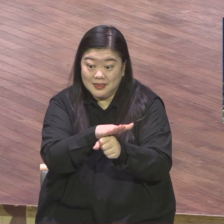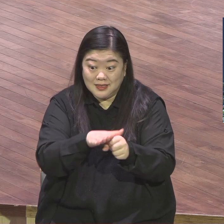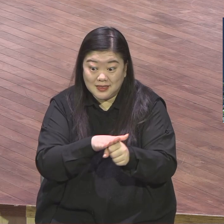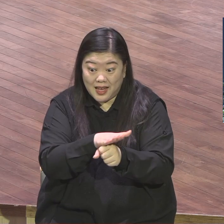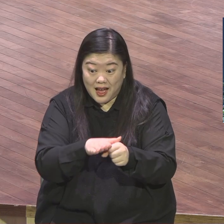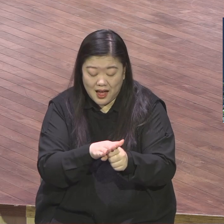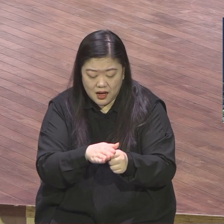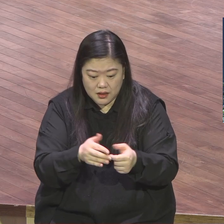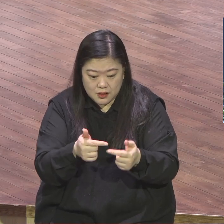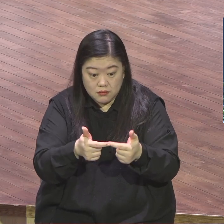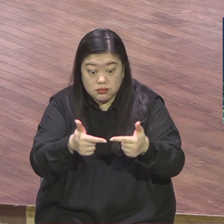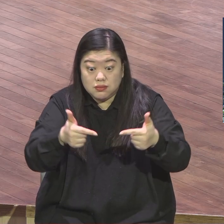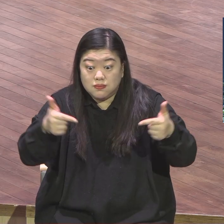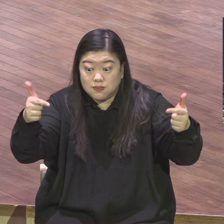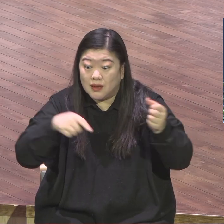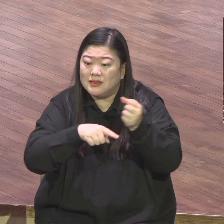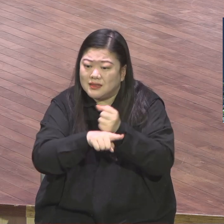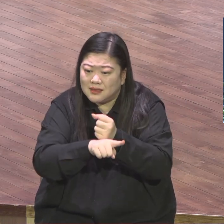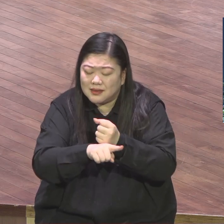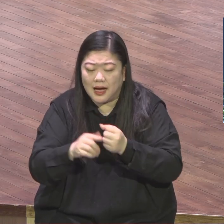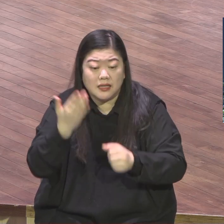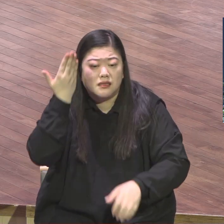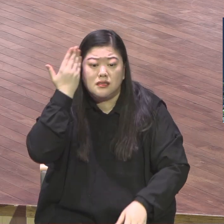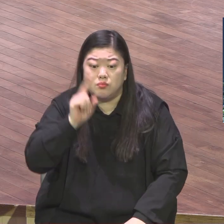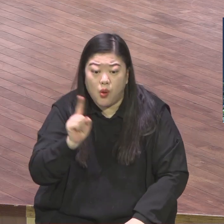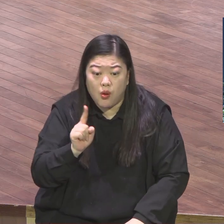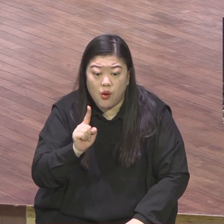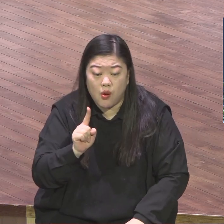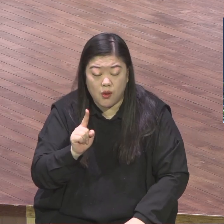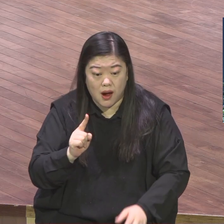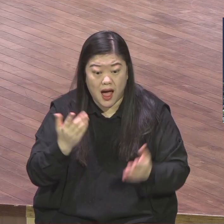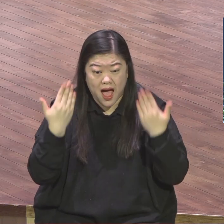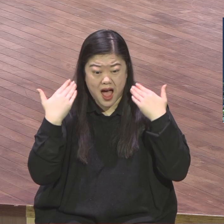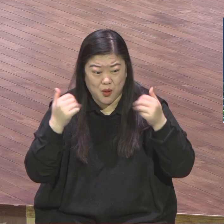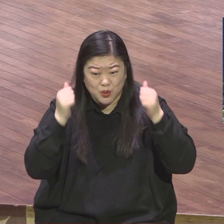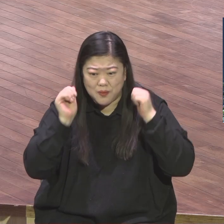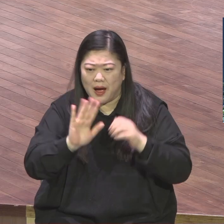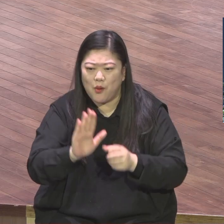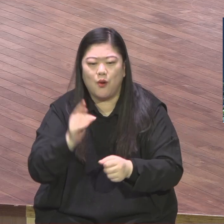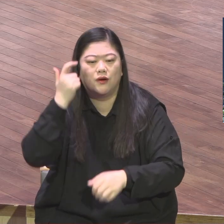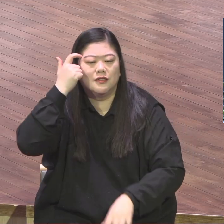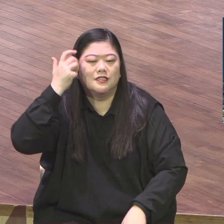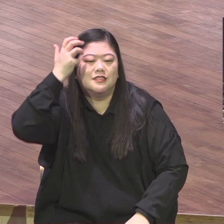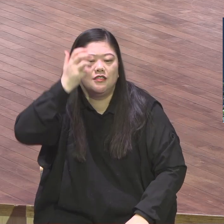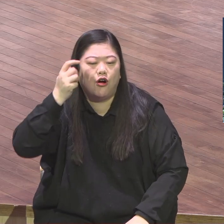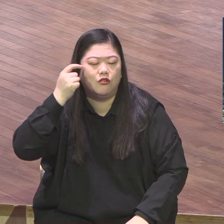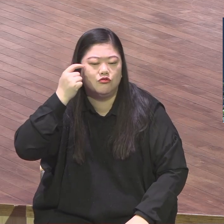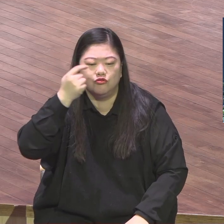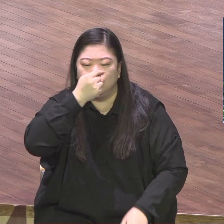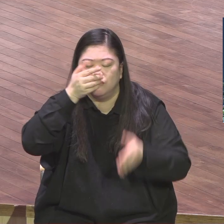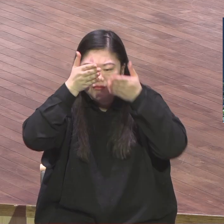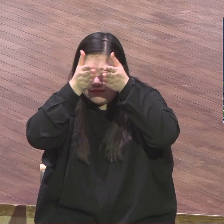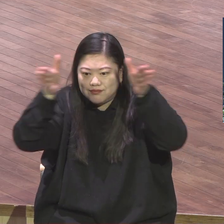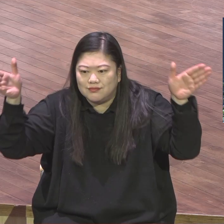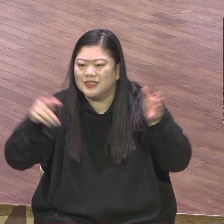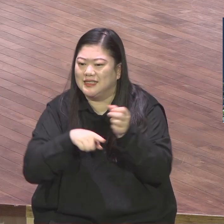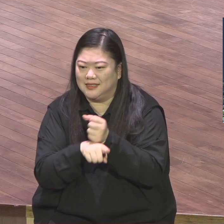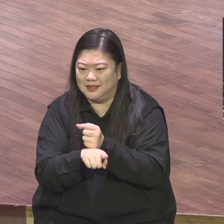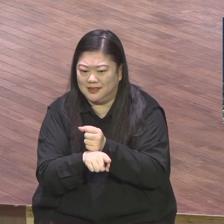하나님을 아는 영적 지식 하나님을 아는 영적 지식 영적 시각을 가진 사랑을 말하지요 다시